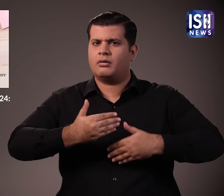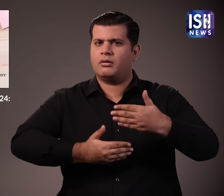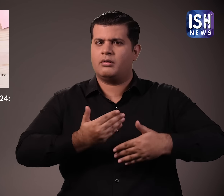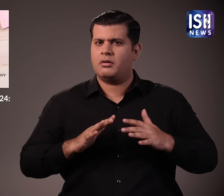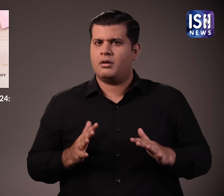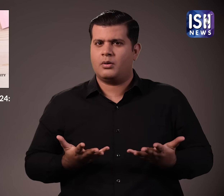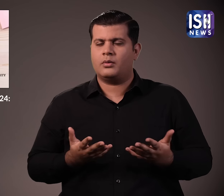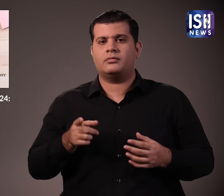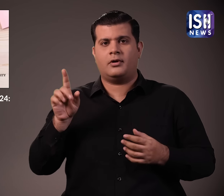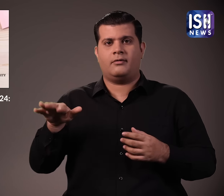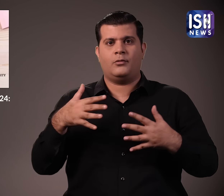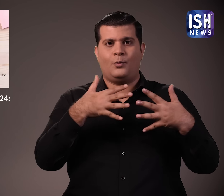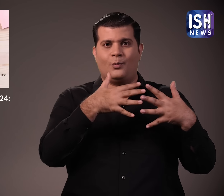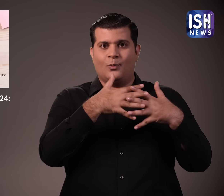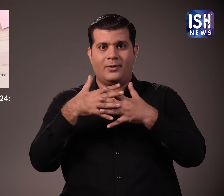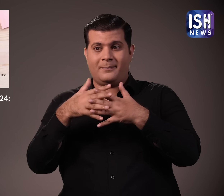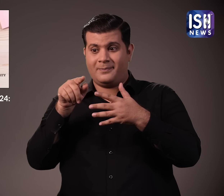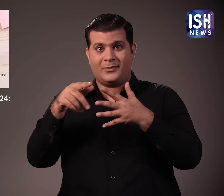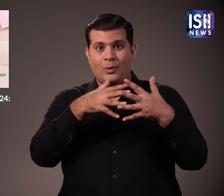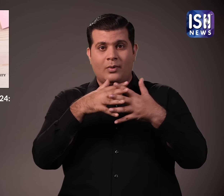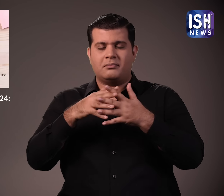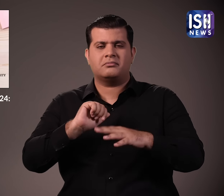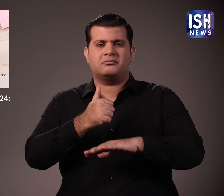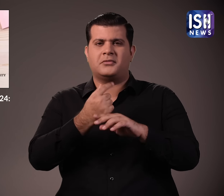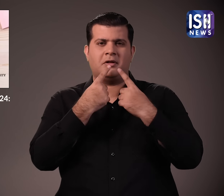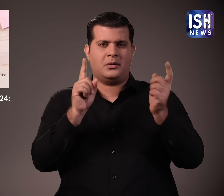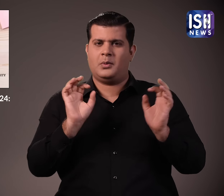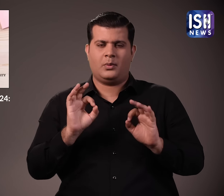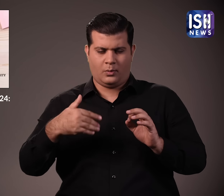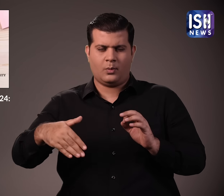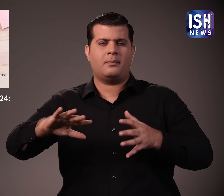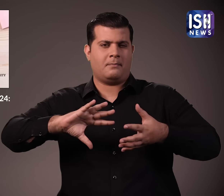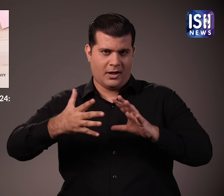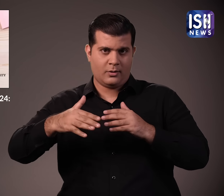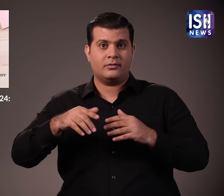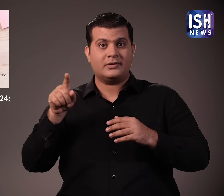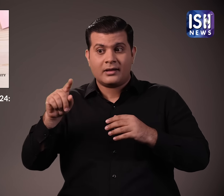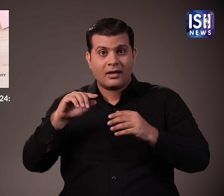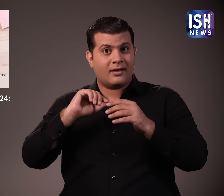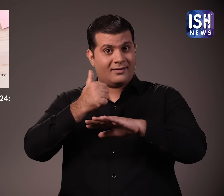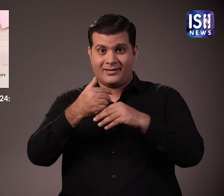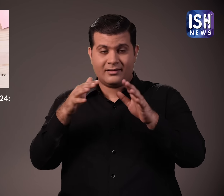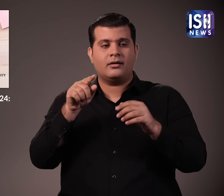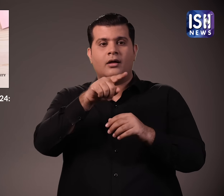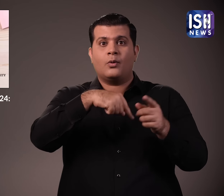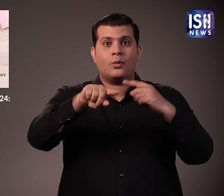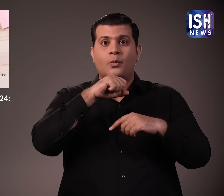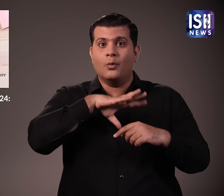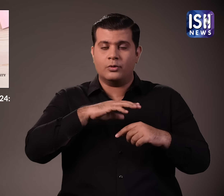आवेदन ऑनलाइन पोर्टल के माध्यम से किया जा सकता है लेकिन ये अभी तक तयार नहीं है एक बार यह तयार हो जाए तो